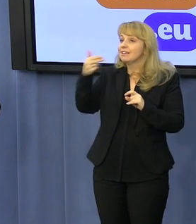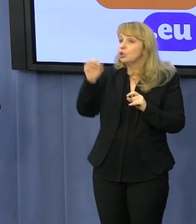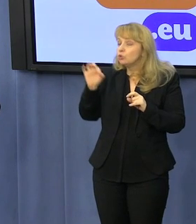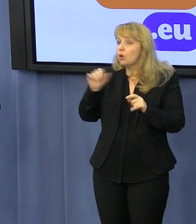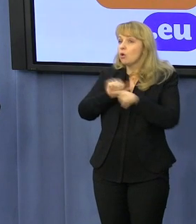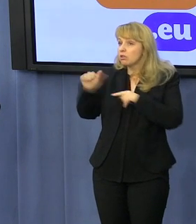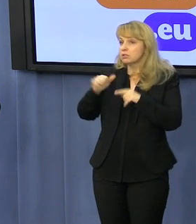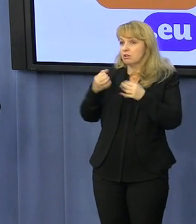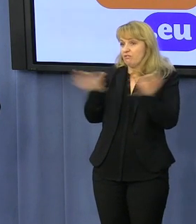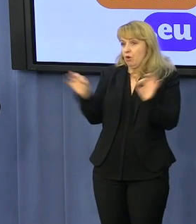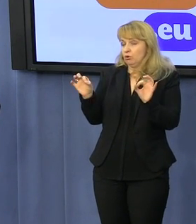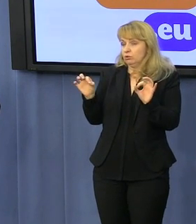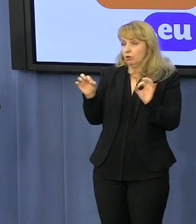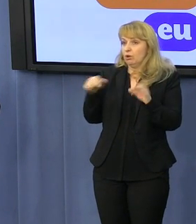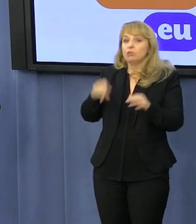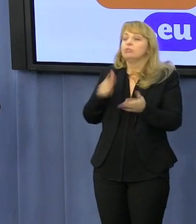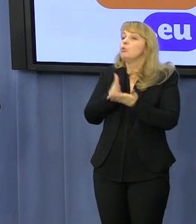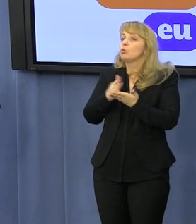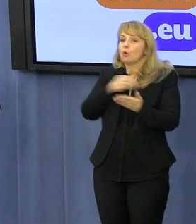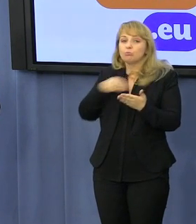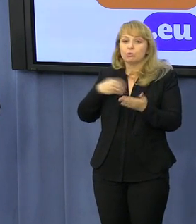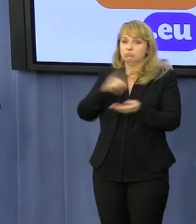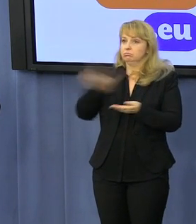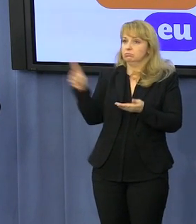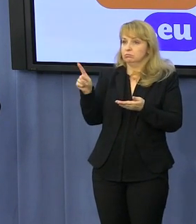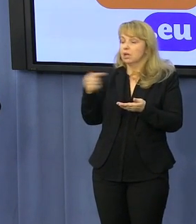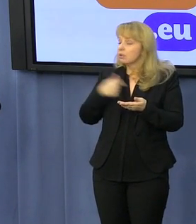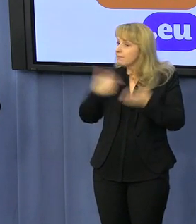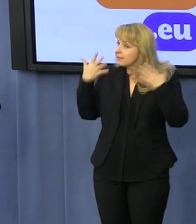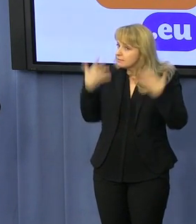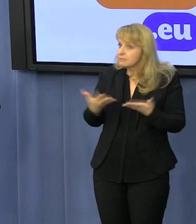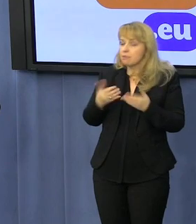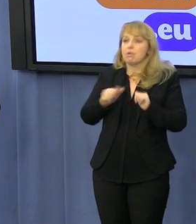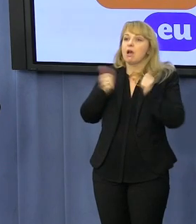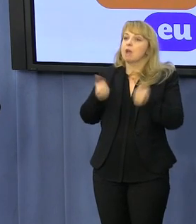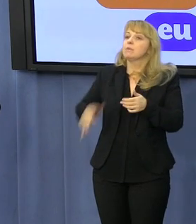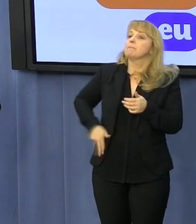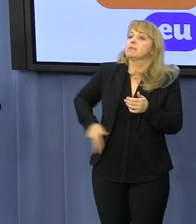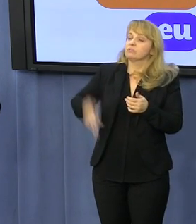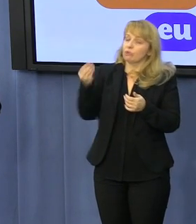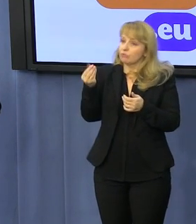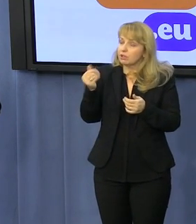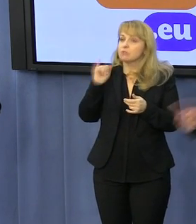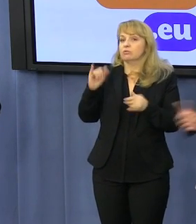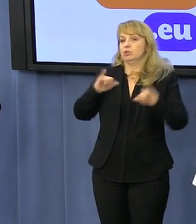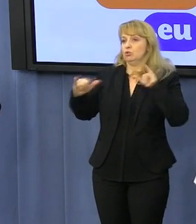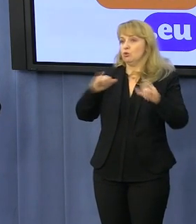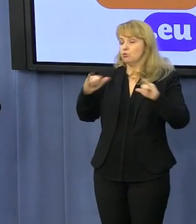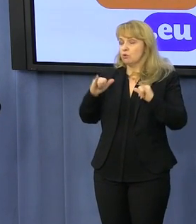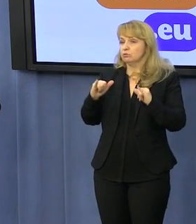normalności. Liczymy na to, że Ministerstwo Finansów i rząd